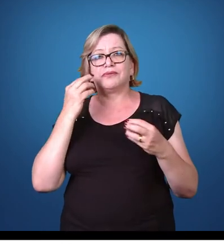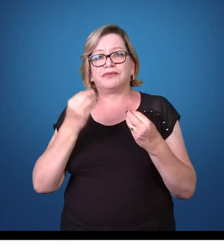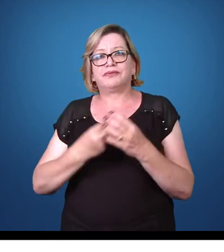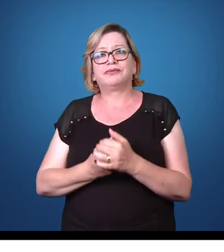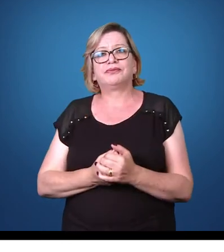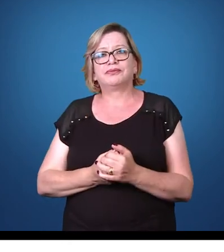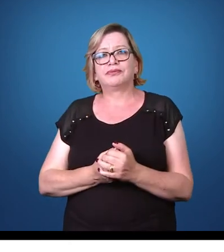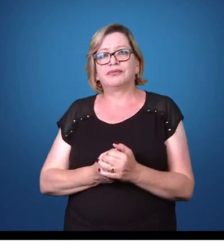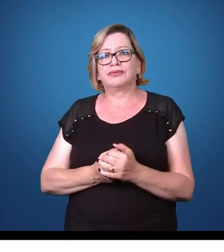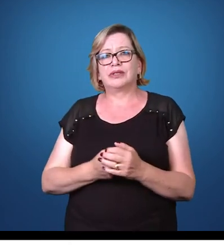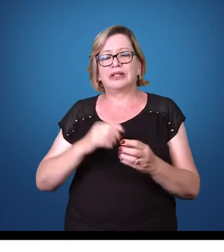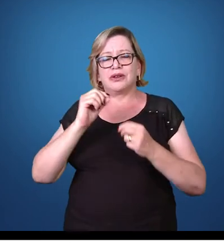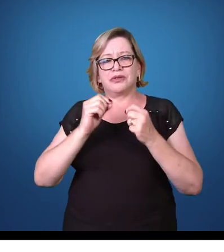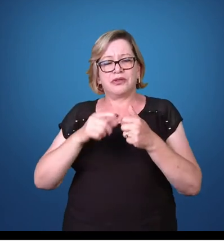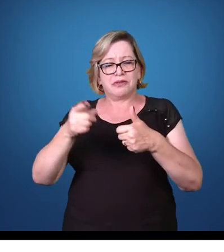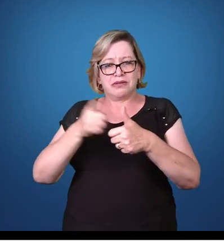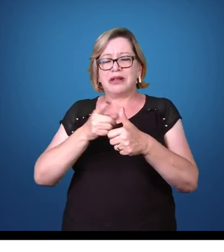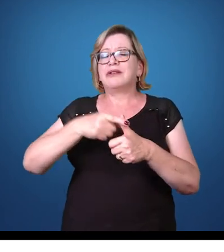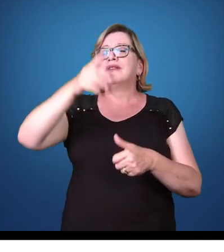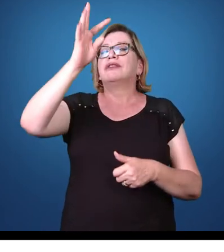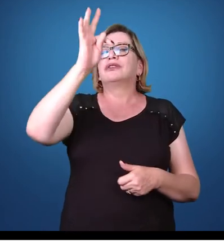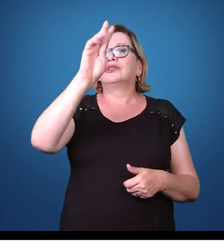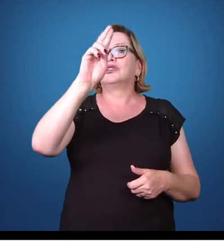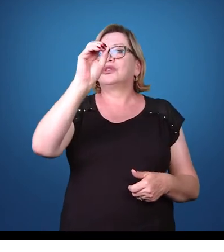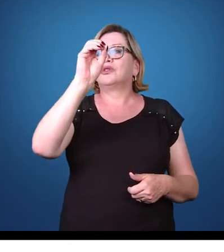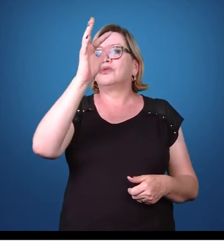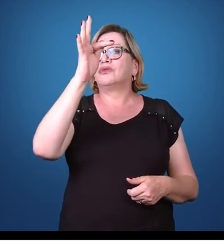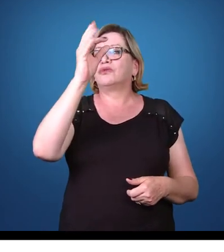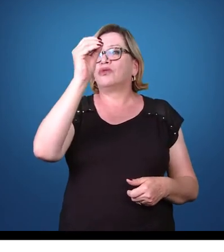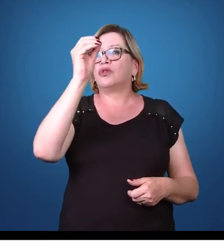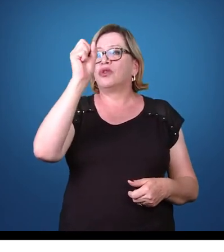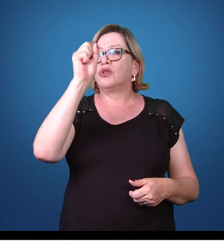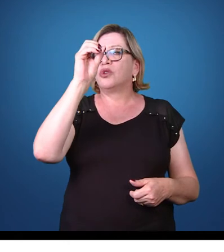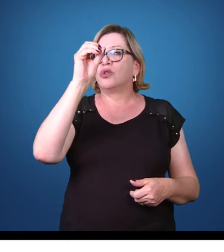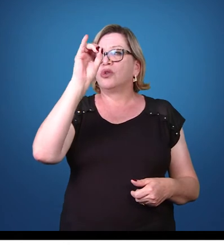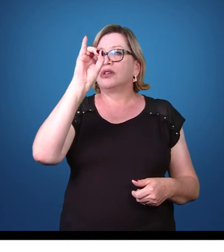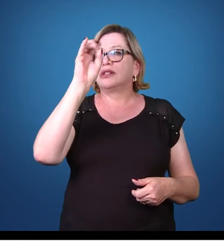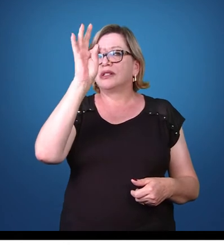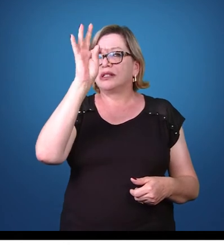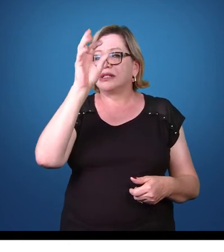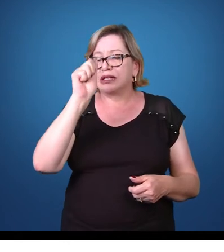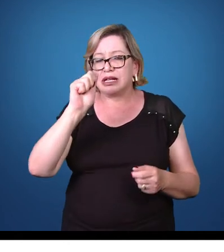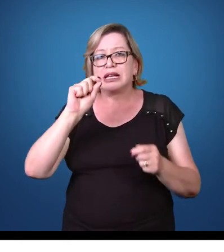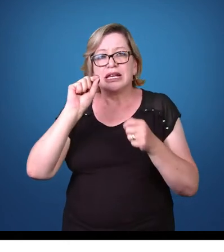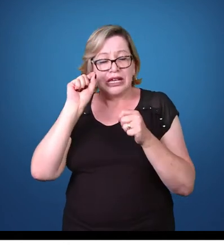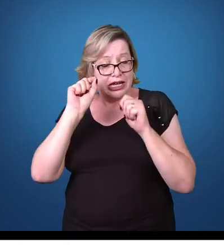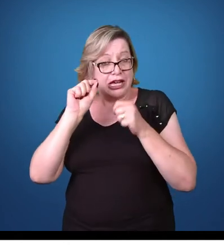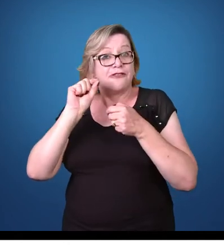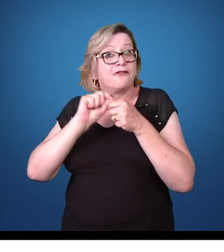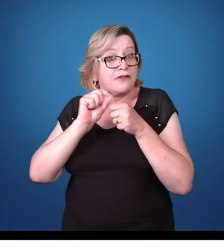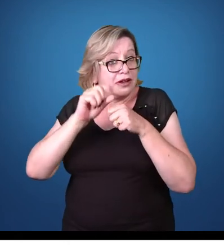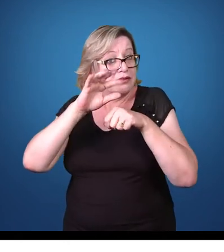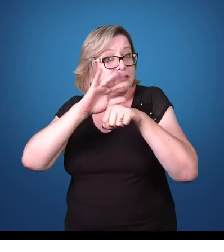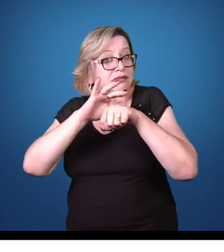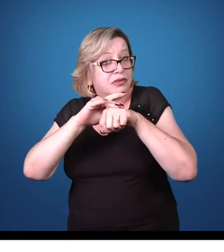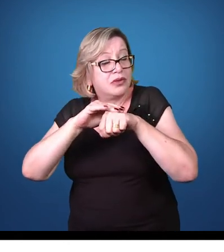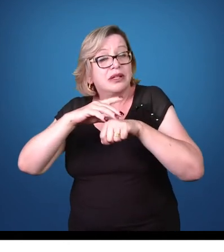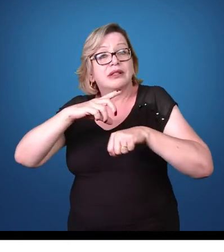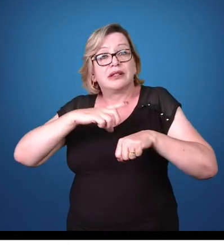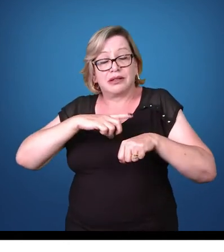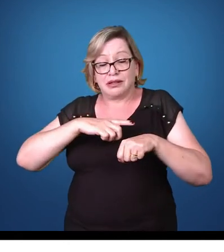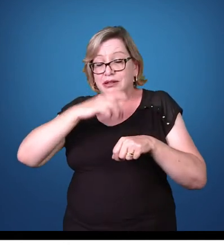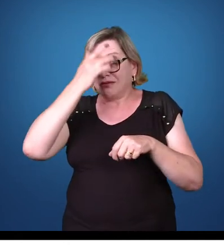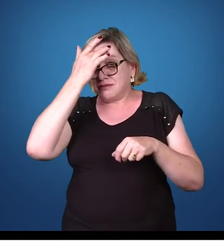Bom, os trofosoítas, que é a forma que causa a doença no